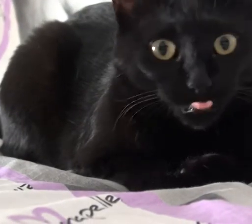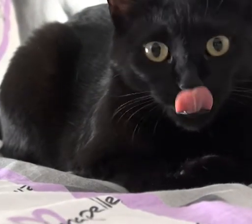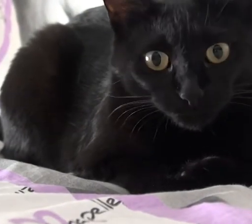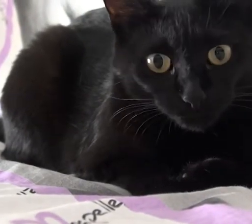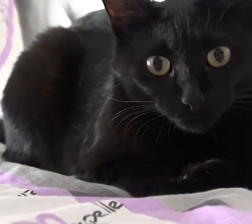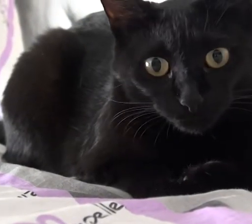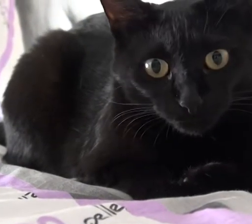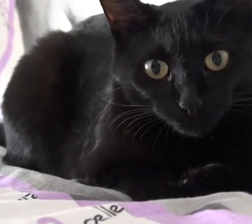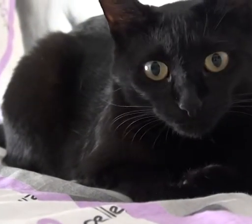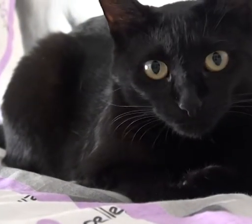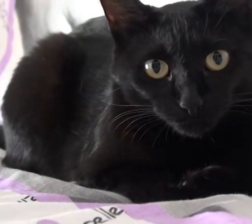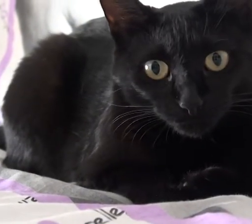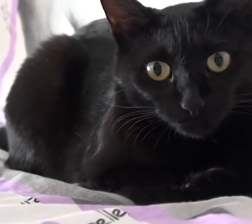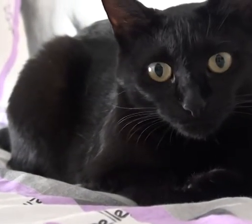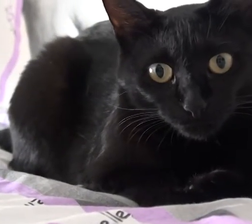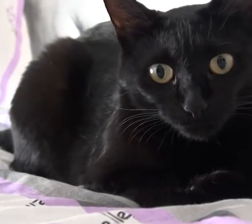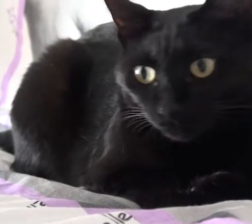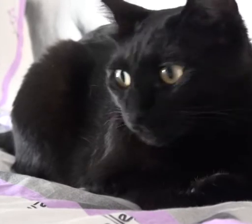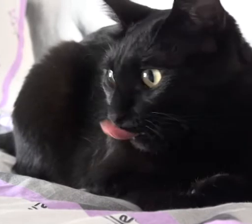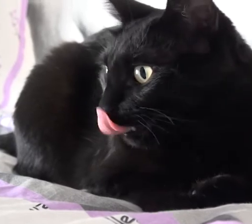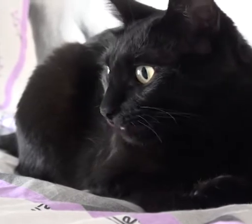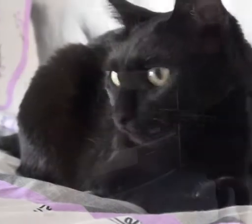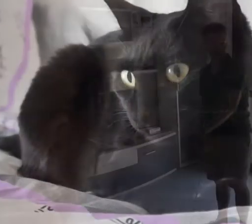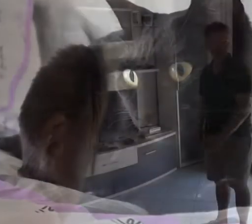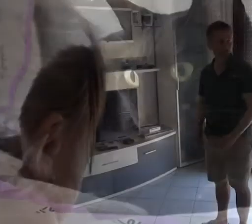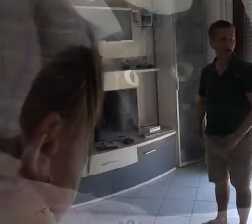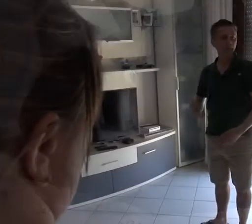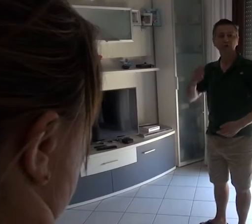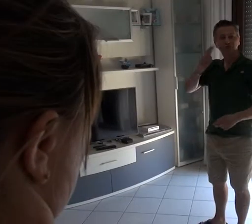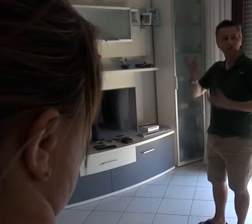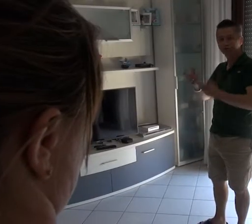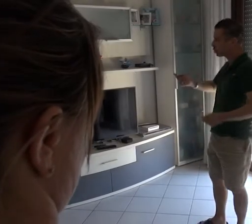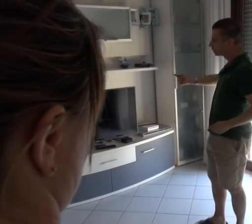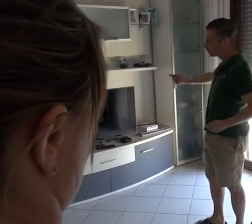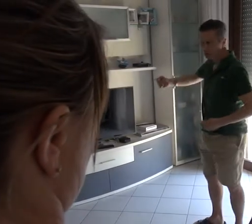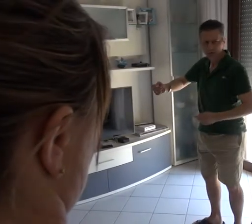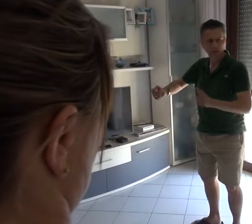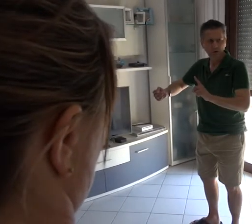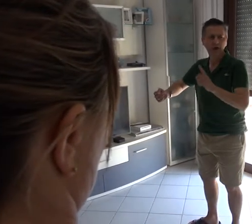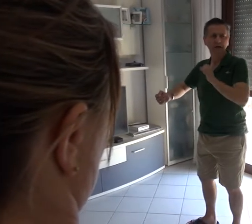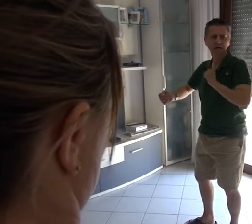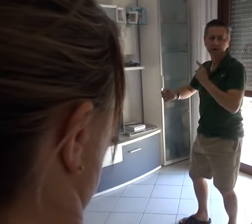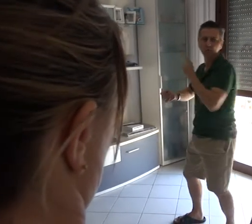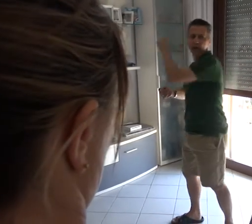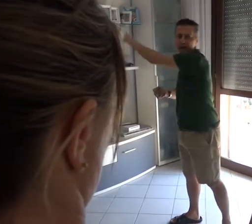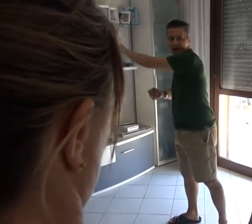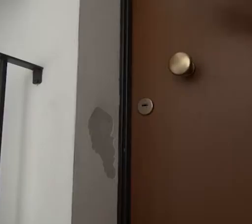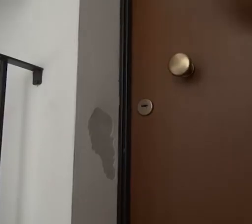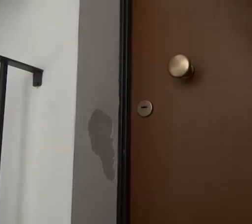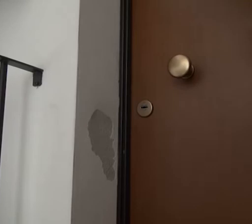stata la protagonista di una storia che è quasi dell'incredibile. Simone, il suo padrone è non udente. Lo scorso 25 luglio rimane chiuso